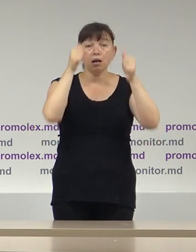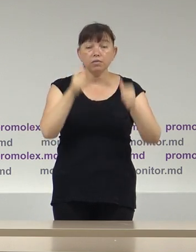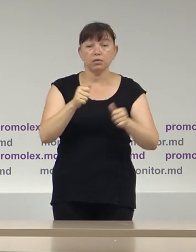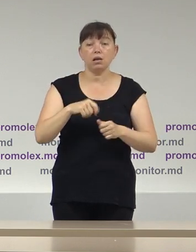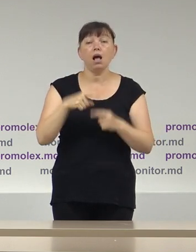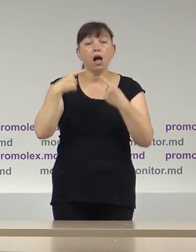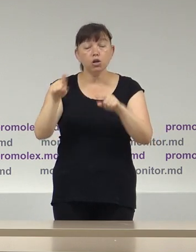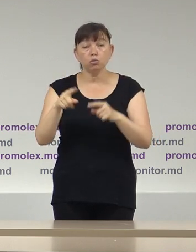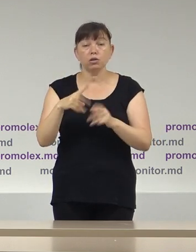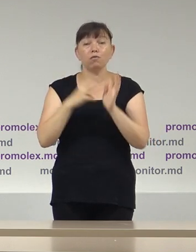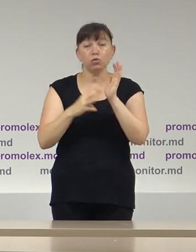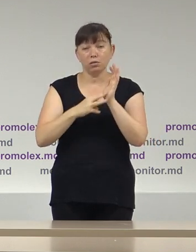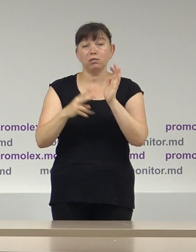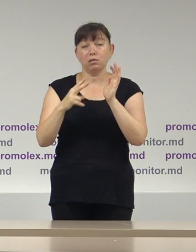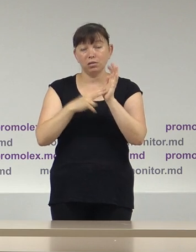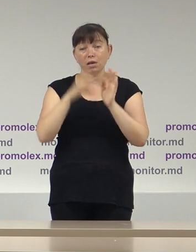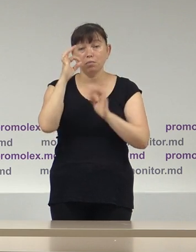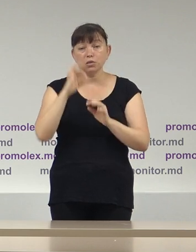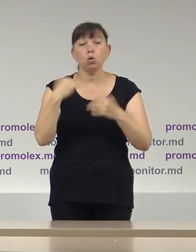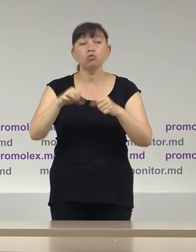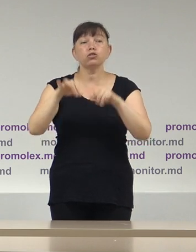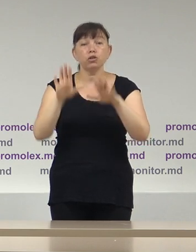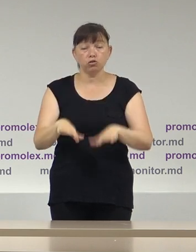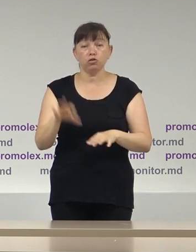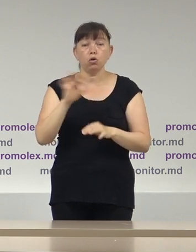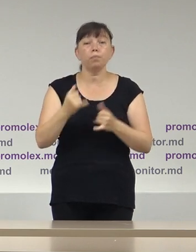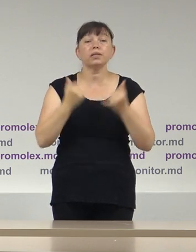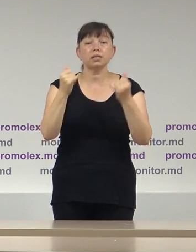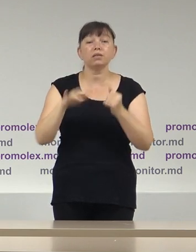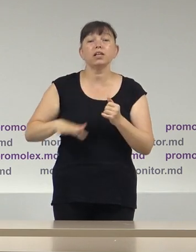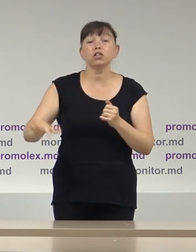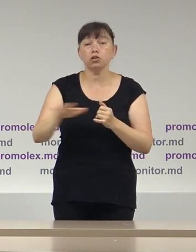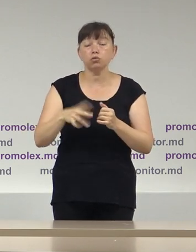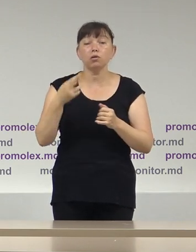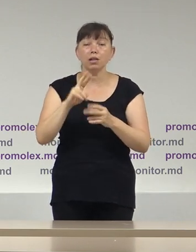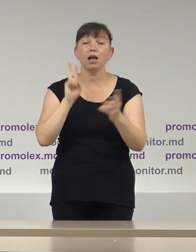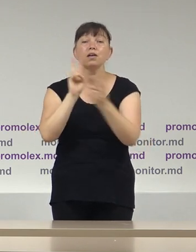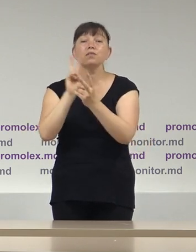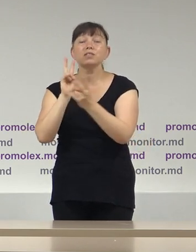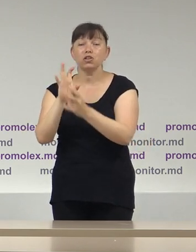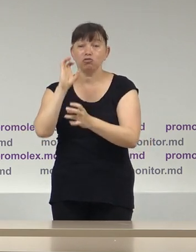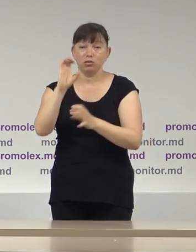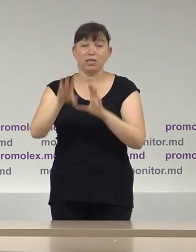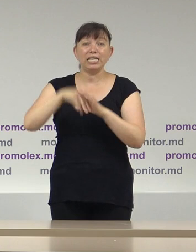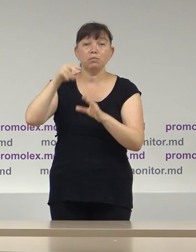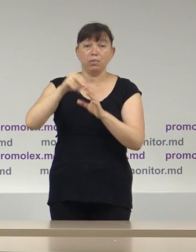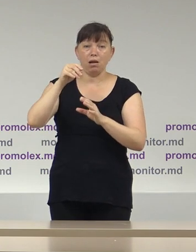primării 87% adică au adaptat decizii cu privire la oferire spațiilor destinate întâlnirilor cu alegătorii.